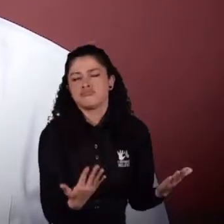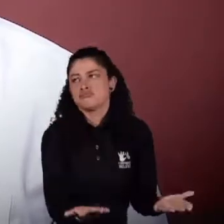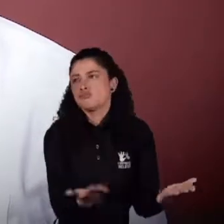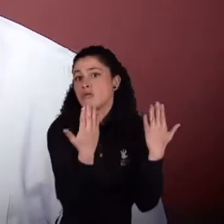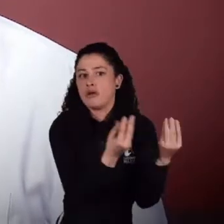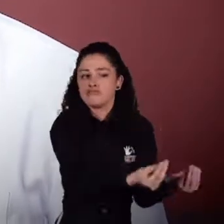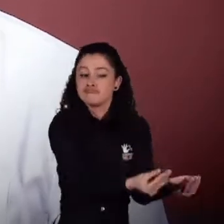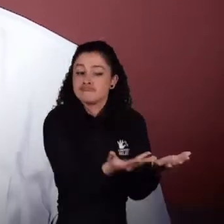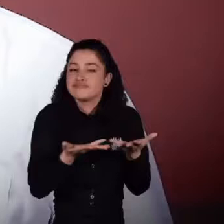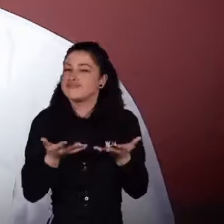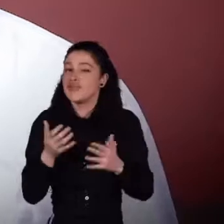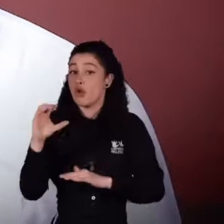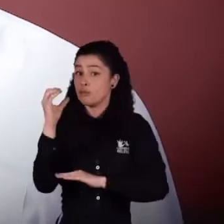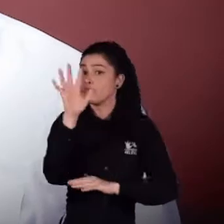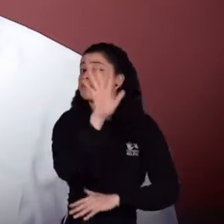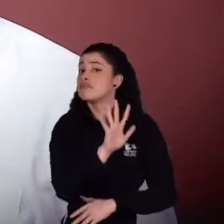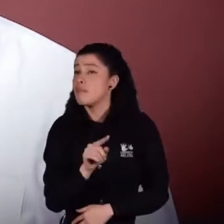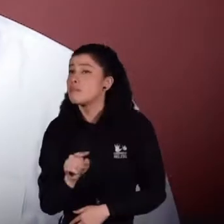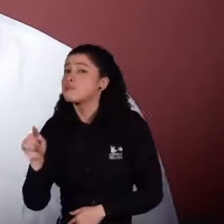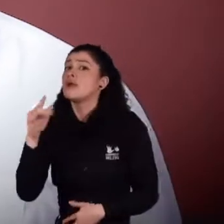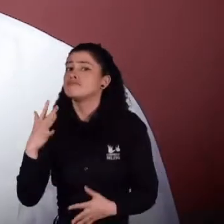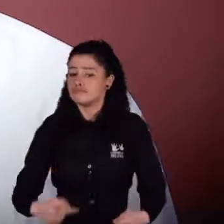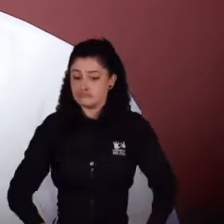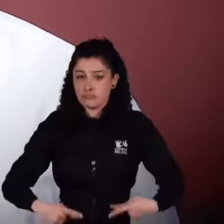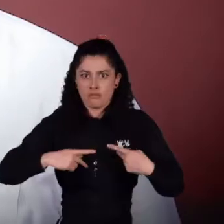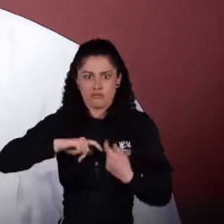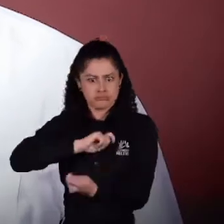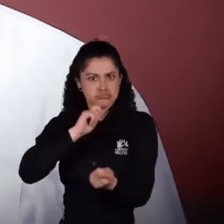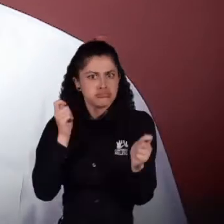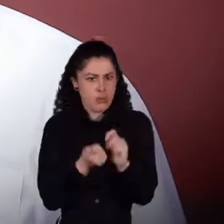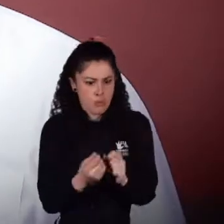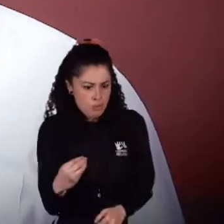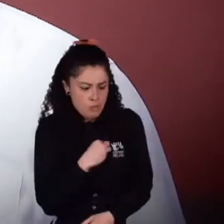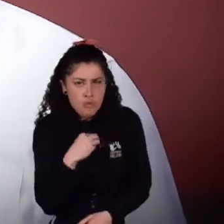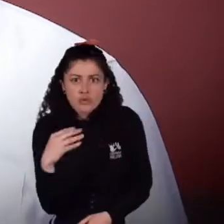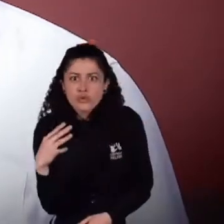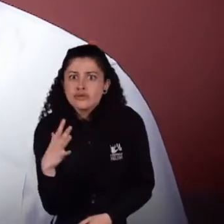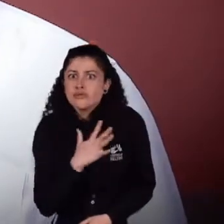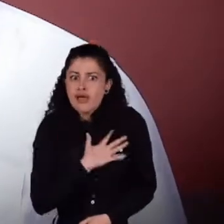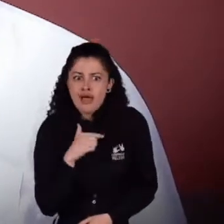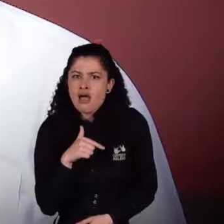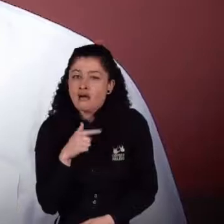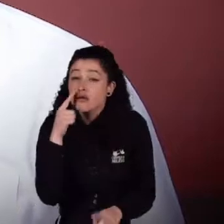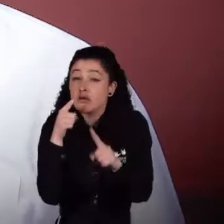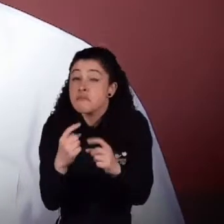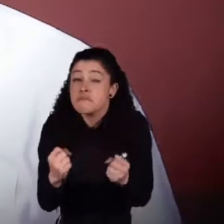hoy en día es el puente transformador y de oportunidades para las personas, para todos los colombianos,